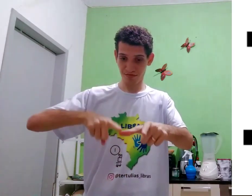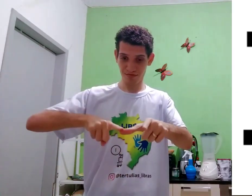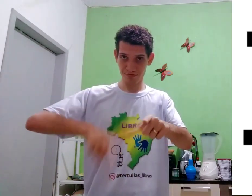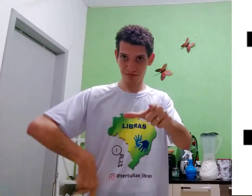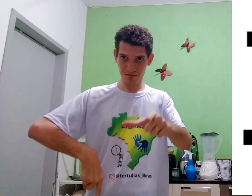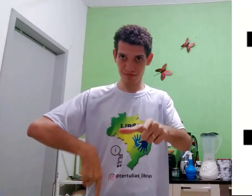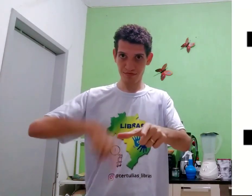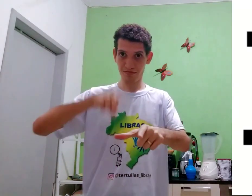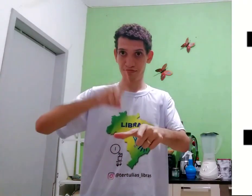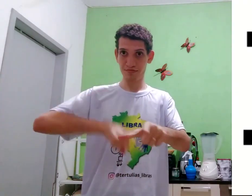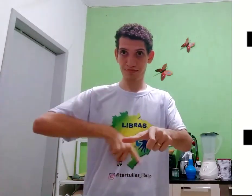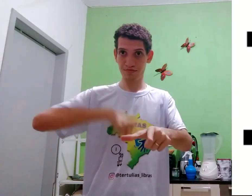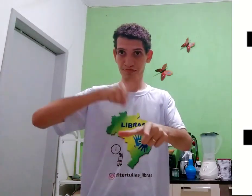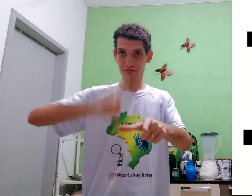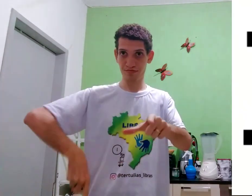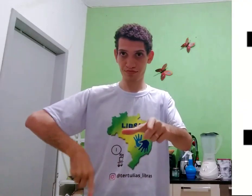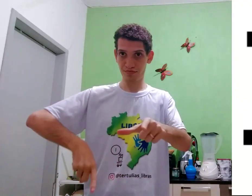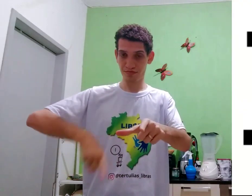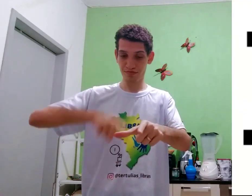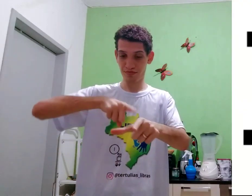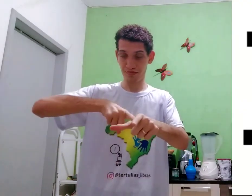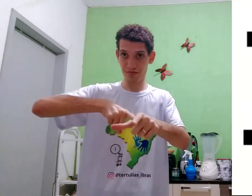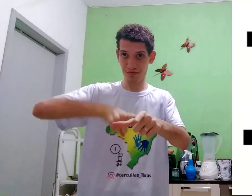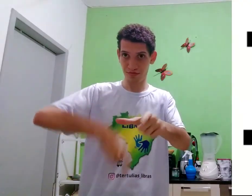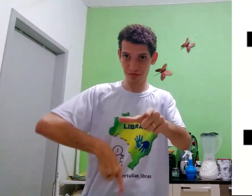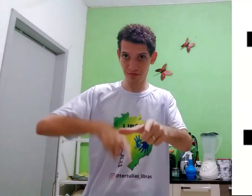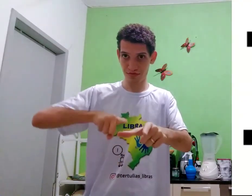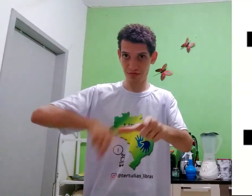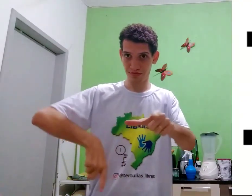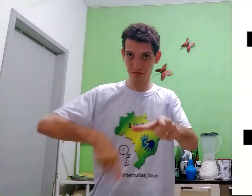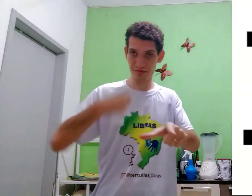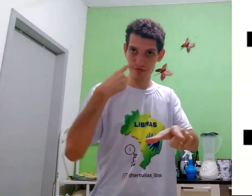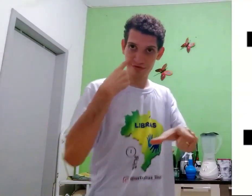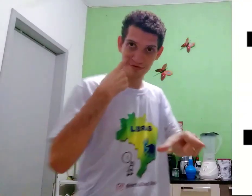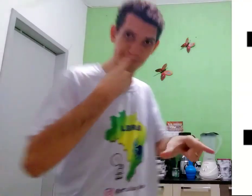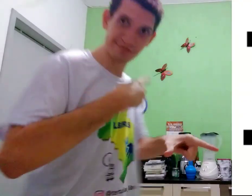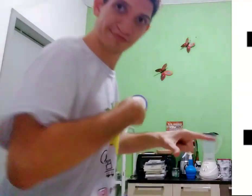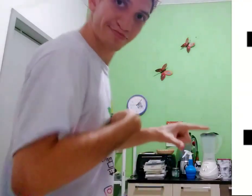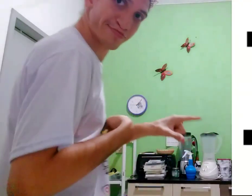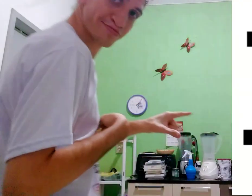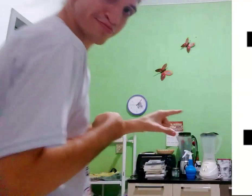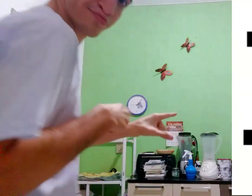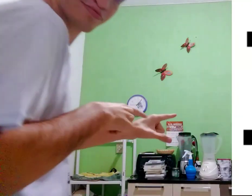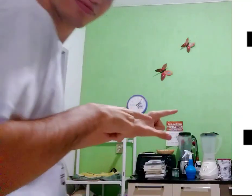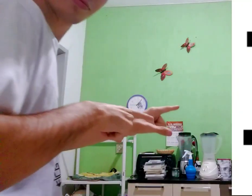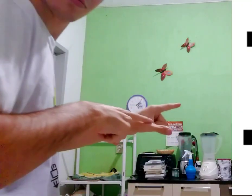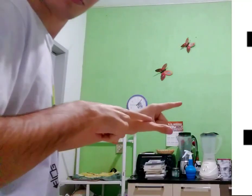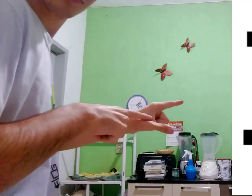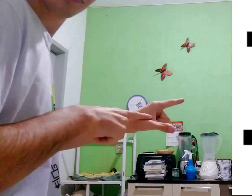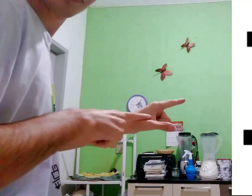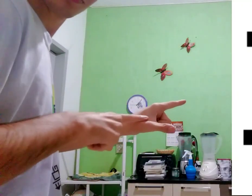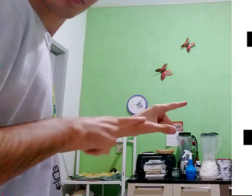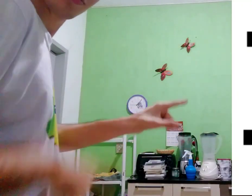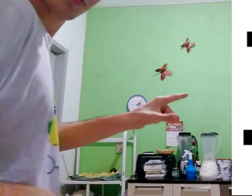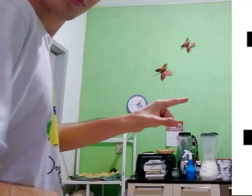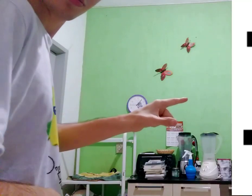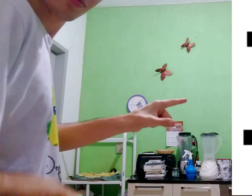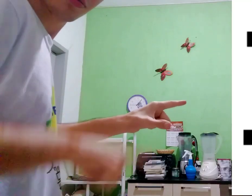depois desse movimento, olha, e assim, assim e assim, olha, digamos, assim